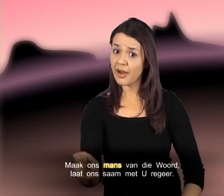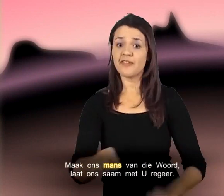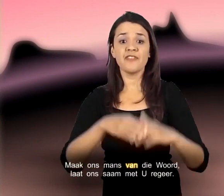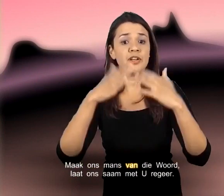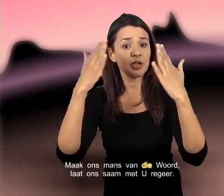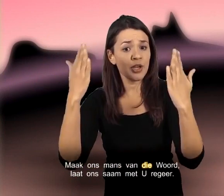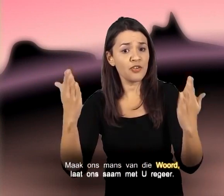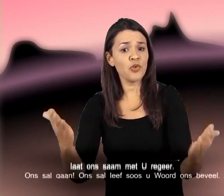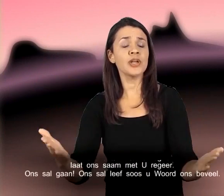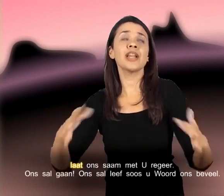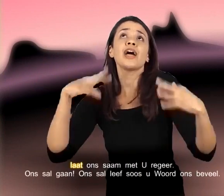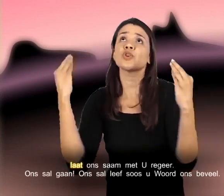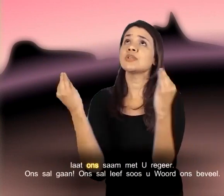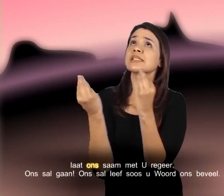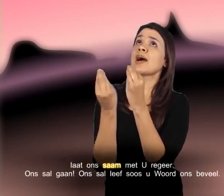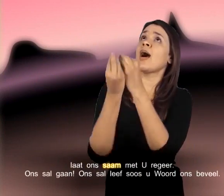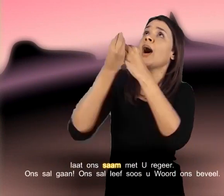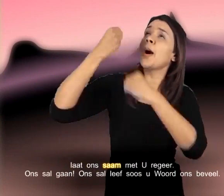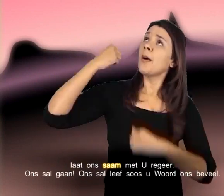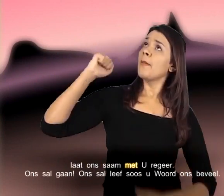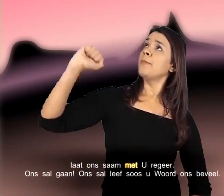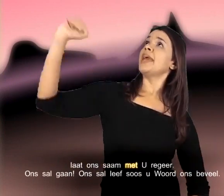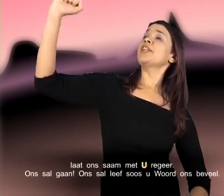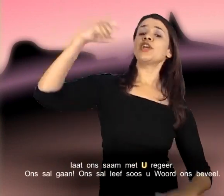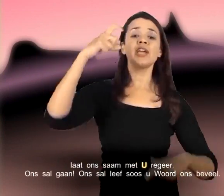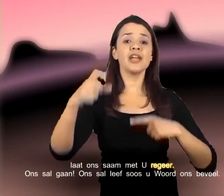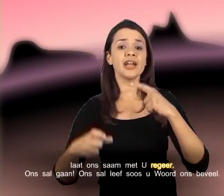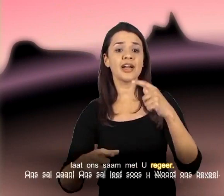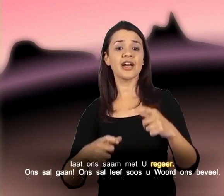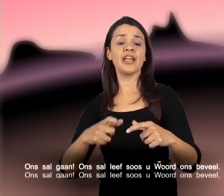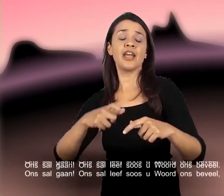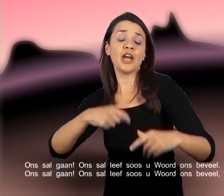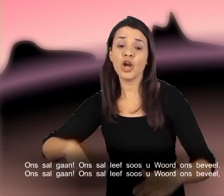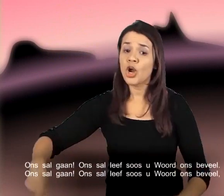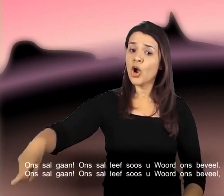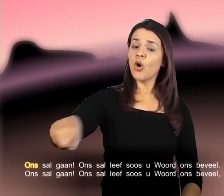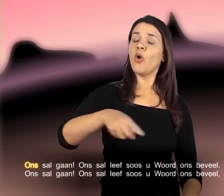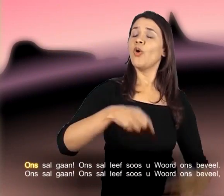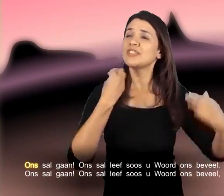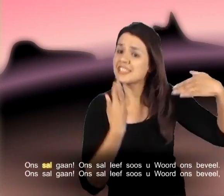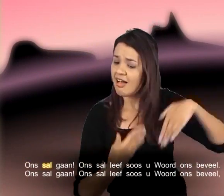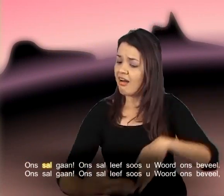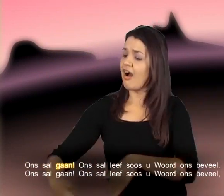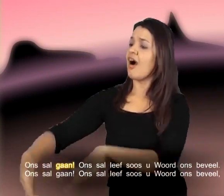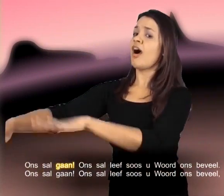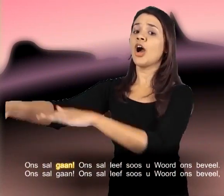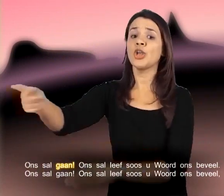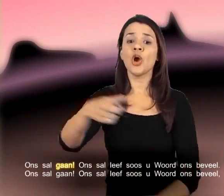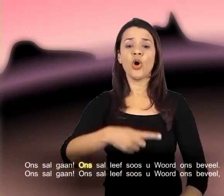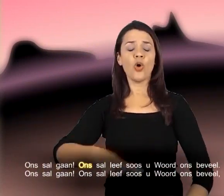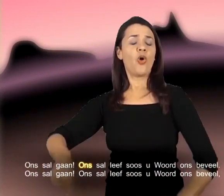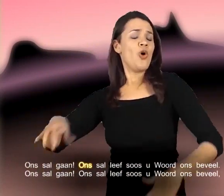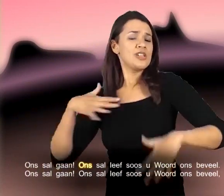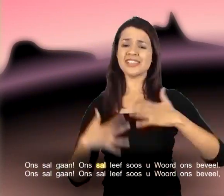ons man Maak van die voortlaat ons saam Met u regeer Ons sal gaan